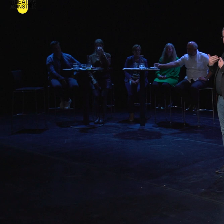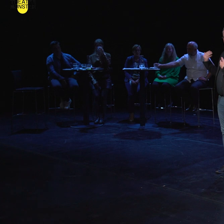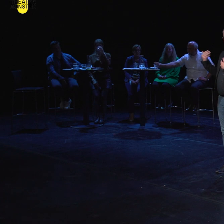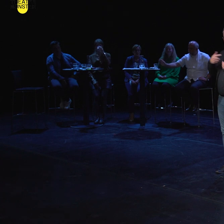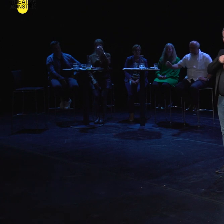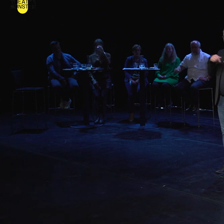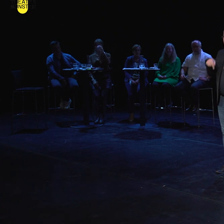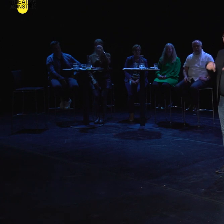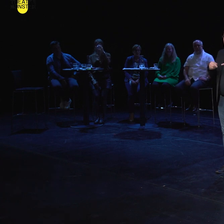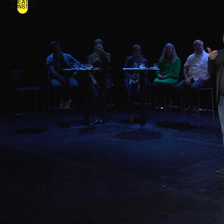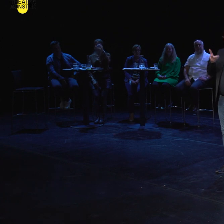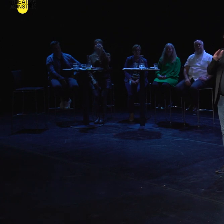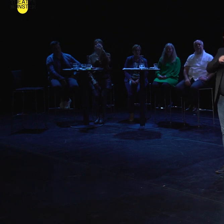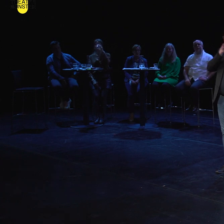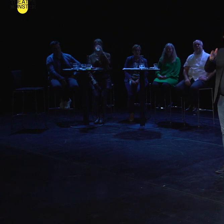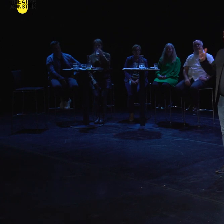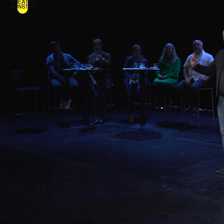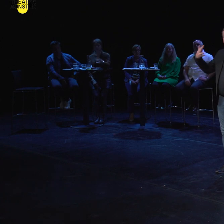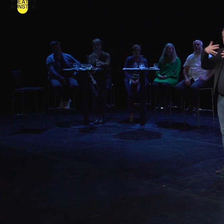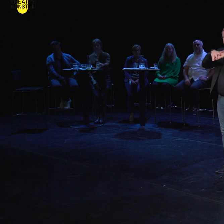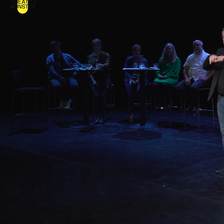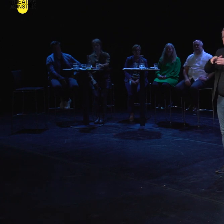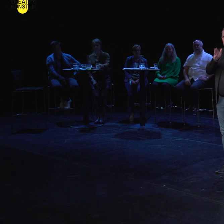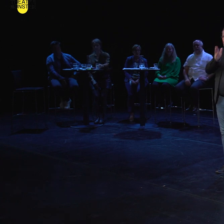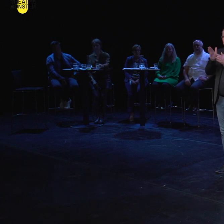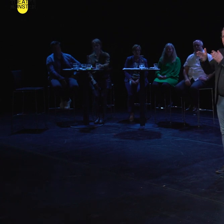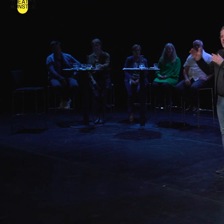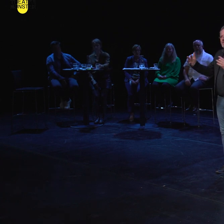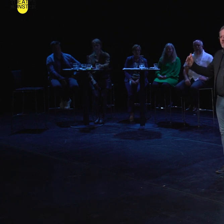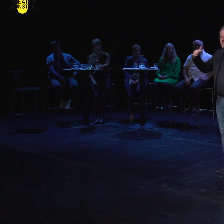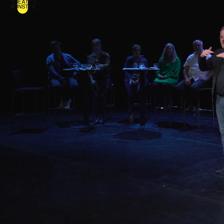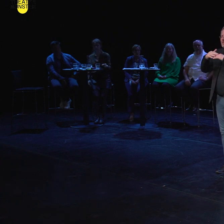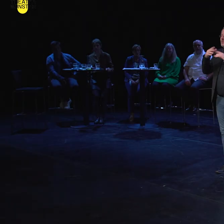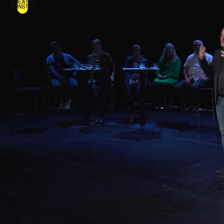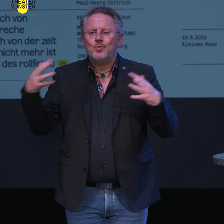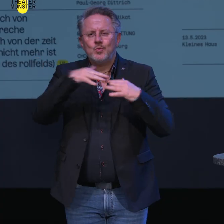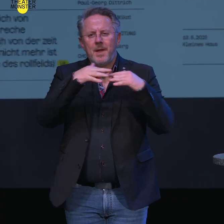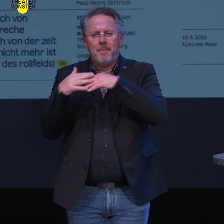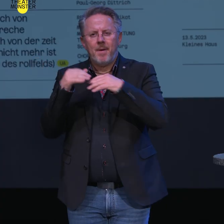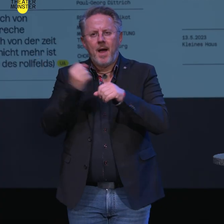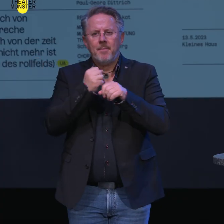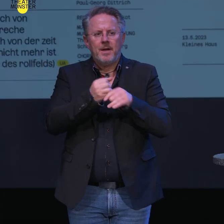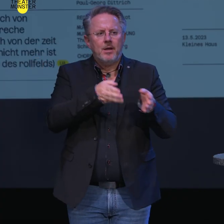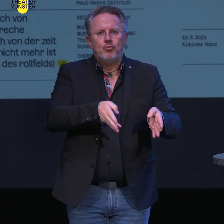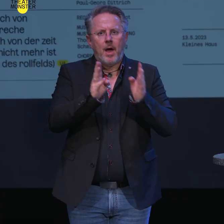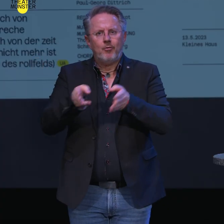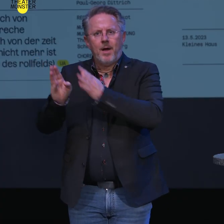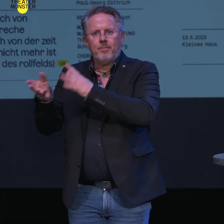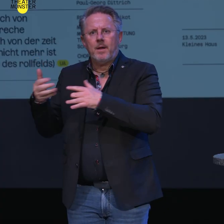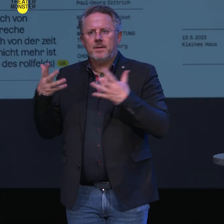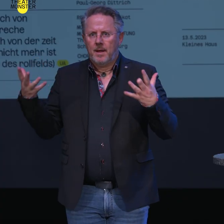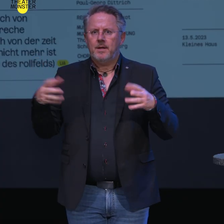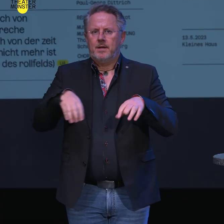so eine spartenübergreifende Zusammenarbeit realisieren können, wie ich sie mir wirklich schon sehr lange gewünscht habe. Die Sparten sind ja Teil des großen ganzen